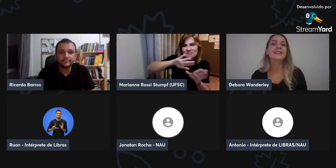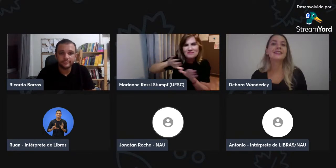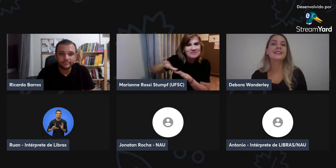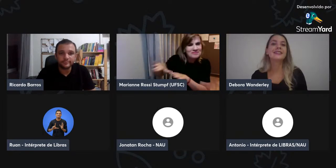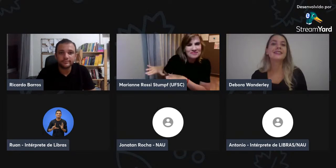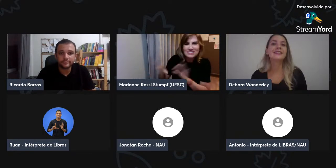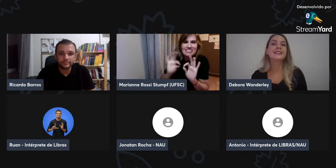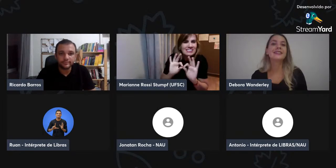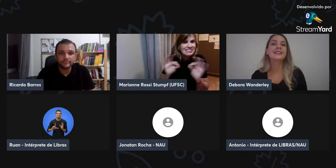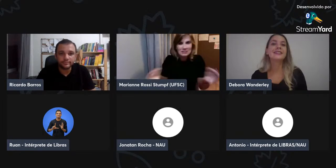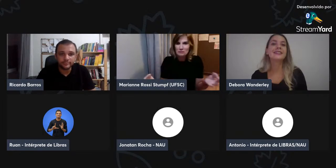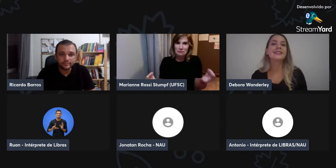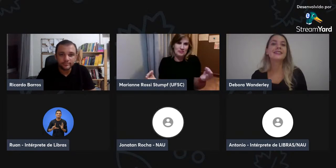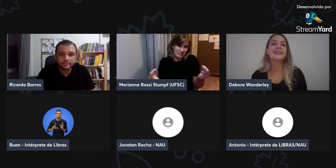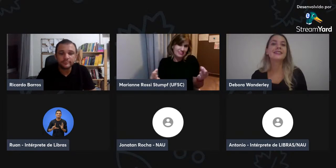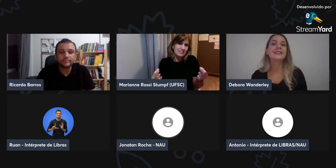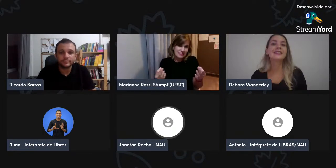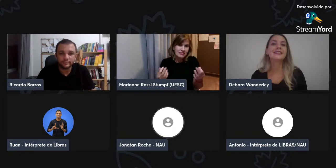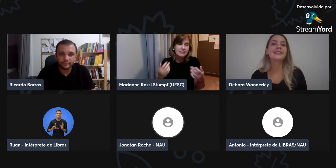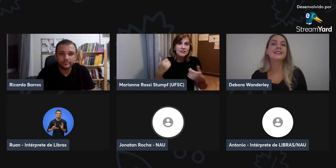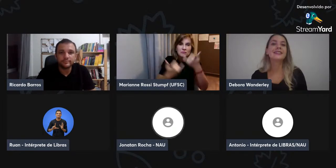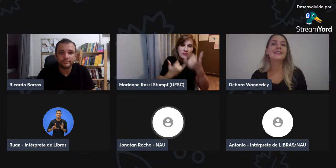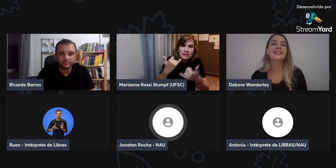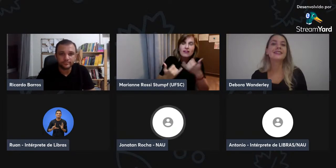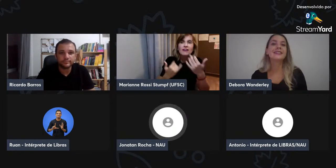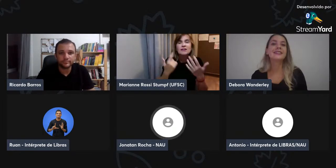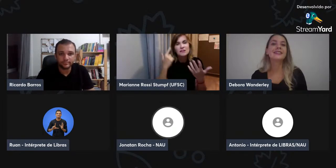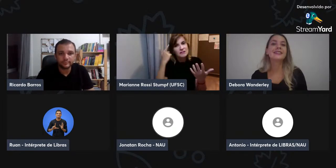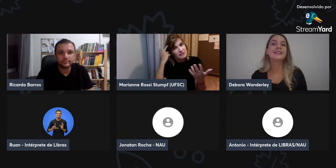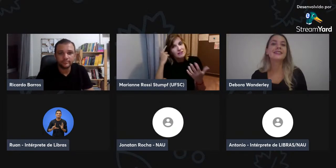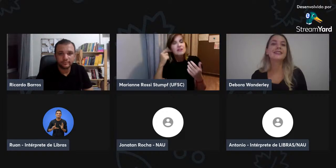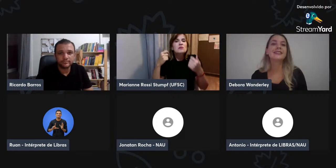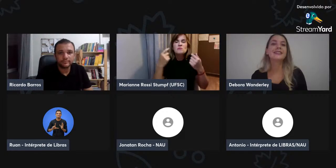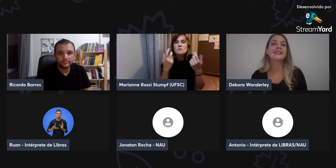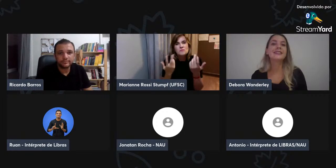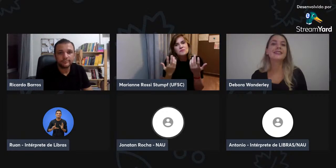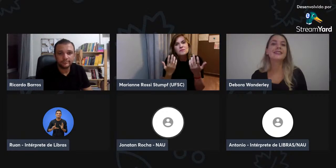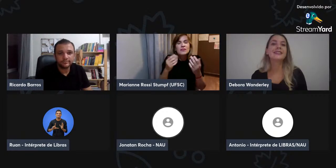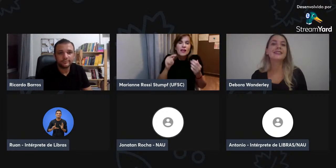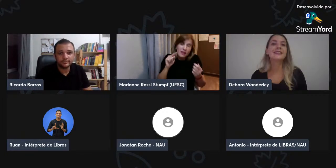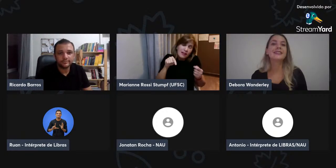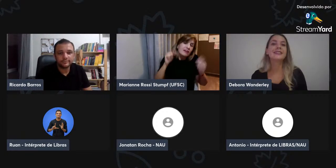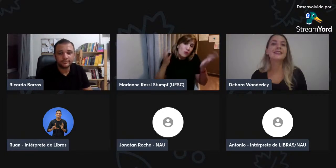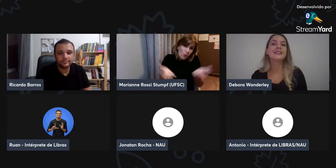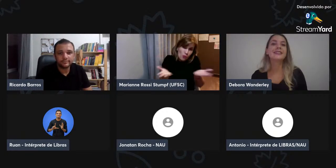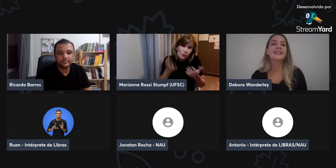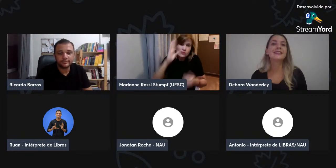brincadeiras, né? Então, evitar usar só a imagem, né? Então,